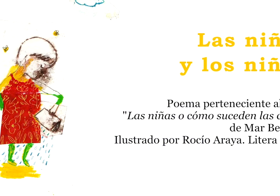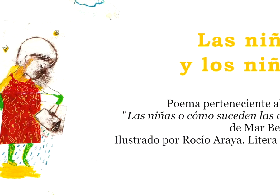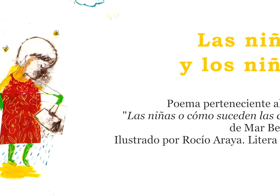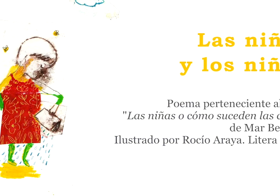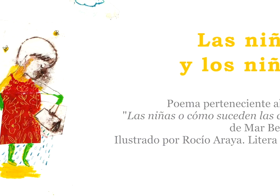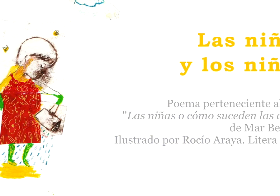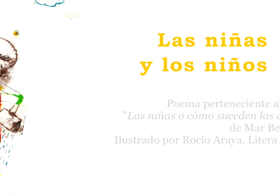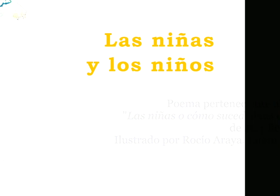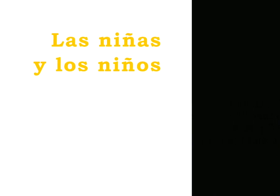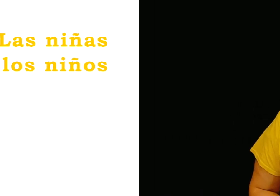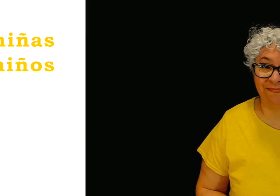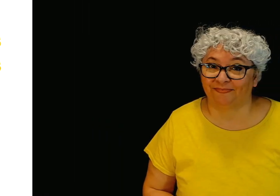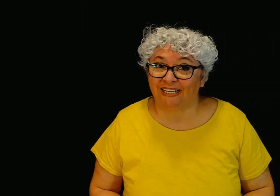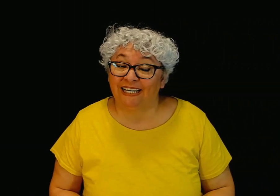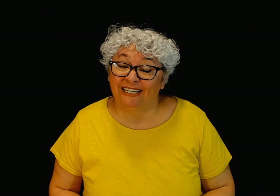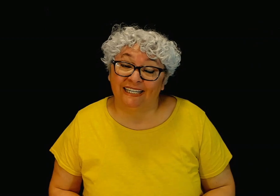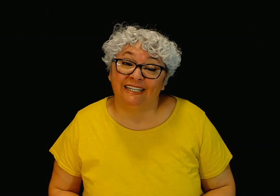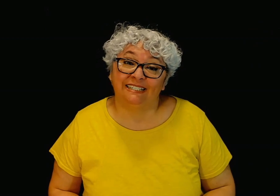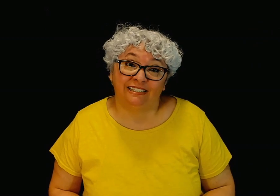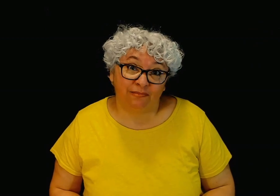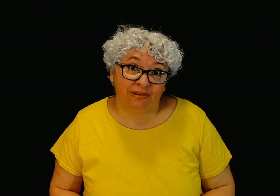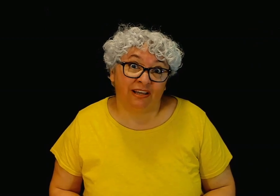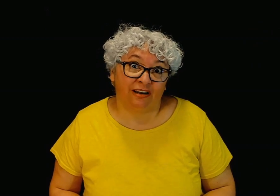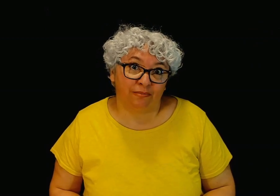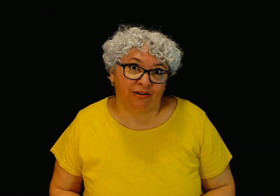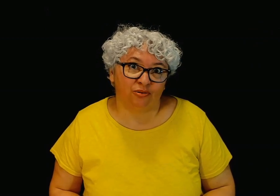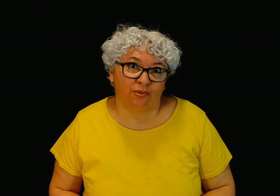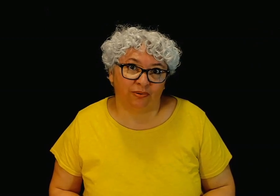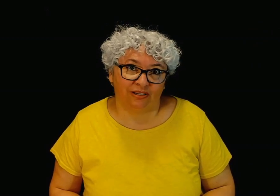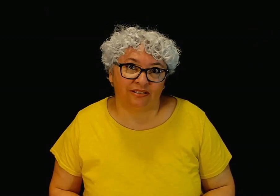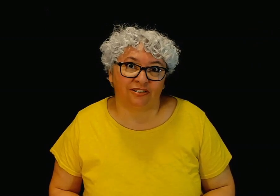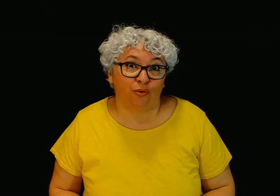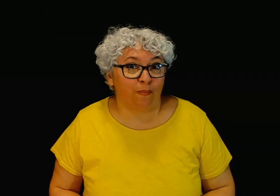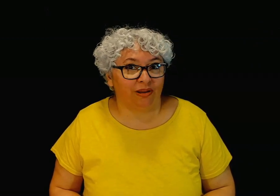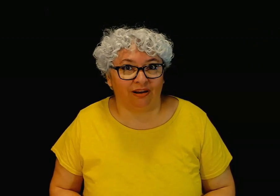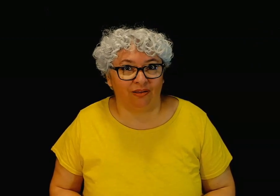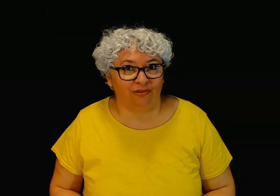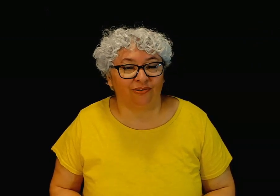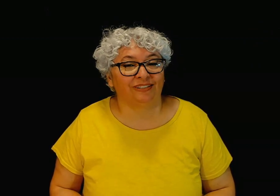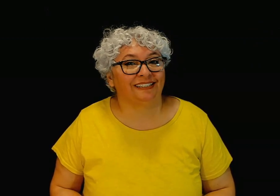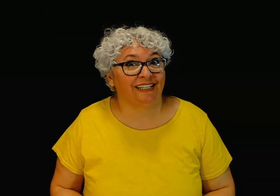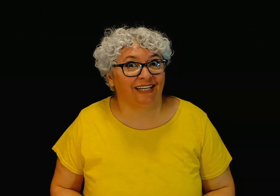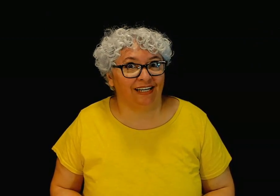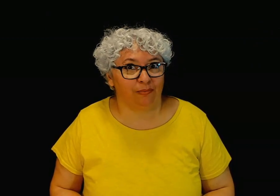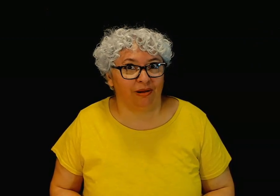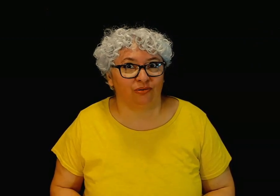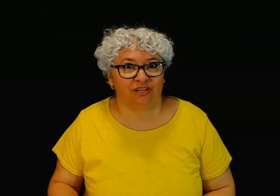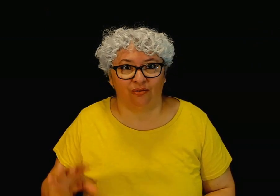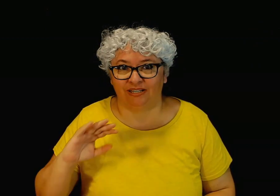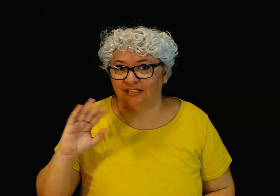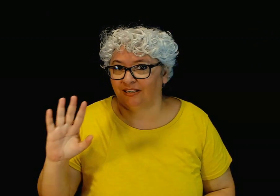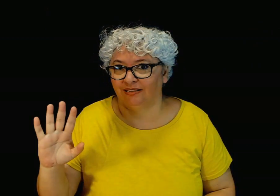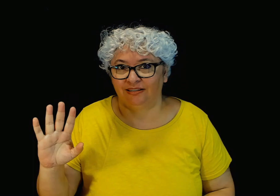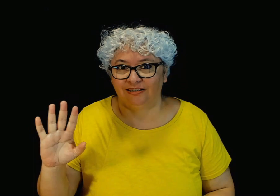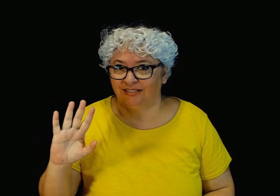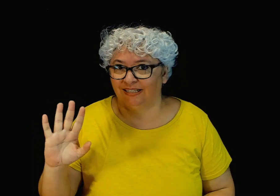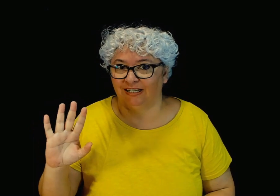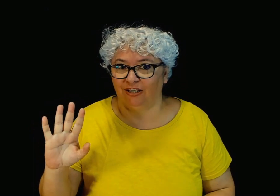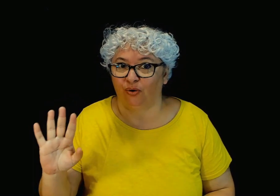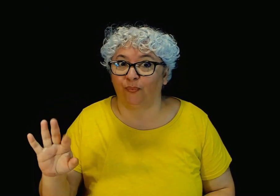y si tener hermanos bebés es complicado tener hermanos adolescentes ni te digo